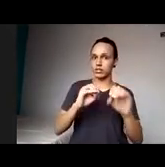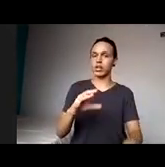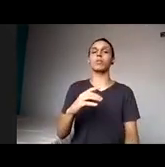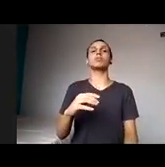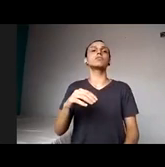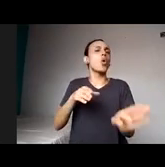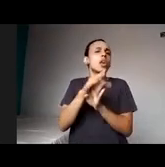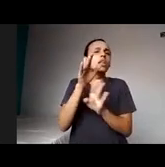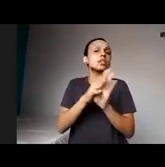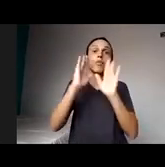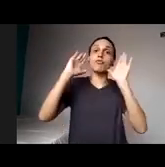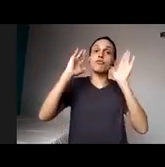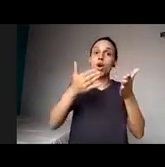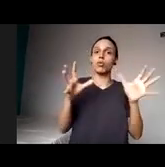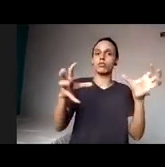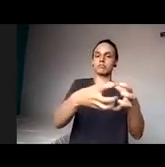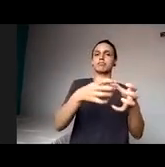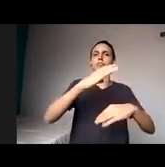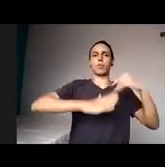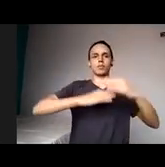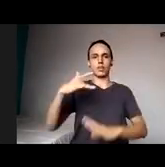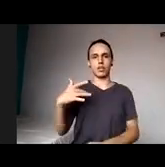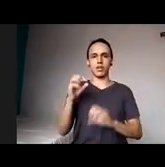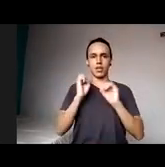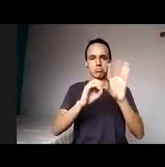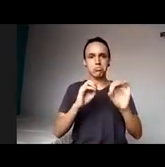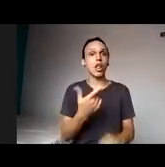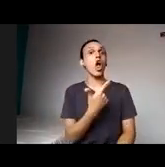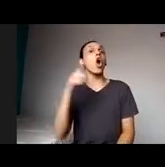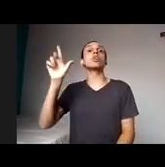profissionais da educação. Algo mais? Alguém mais?